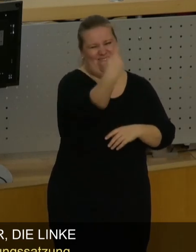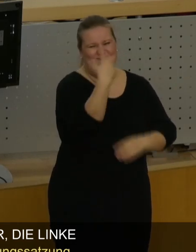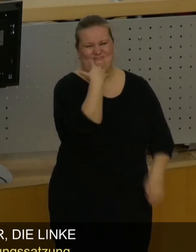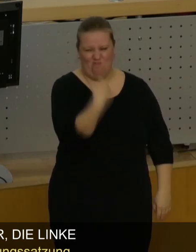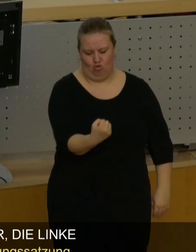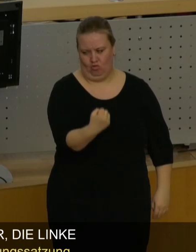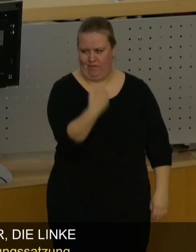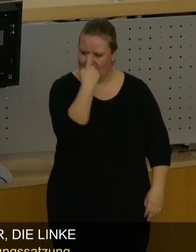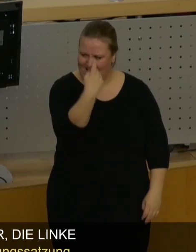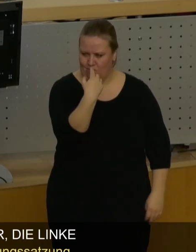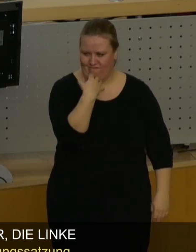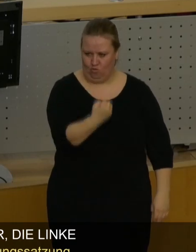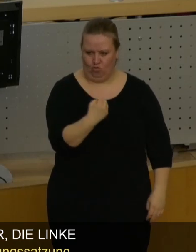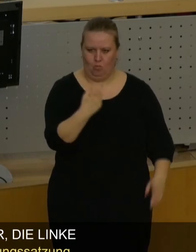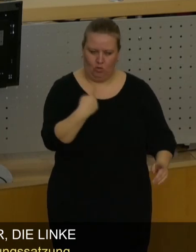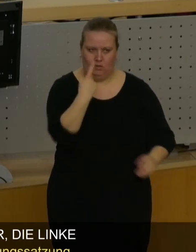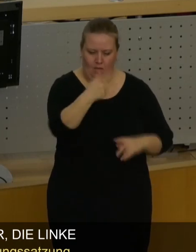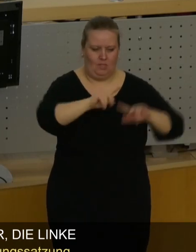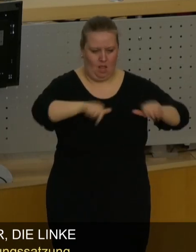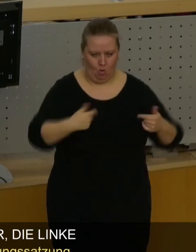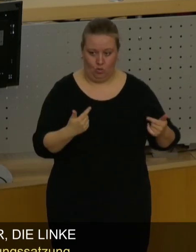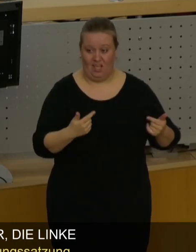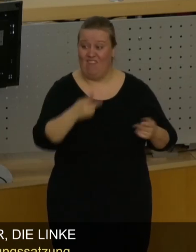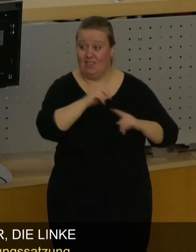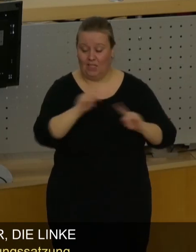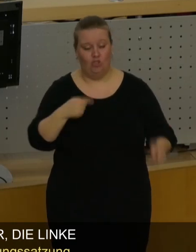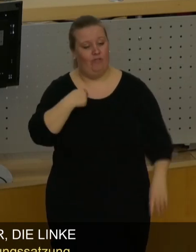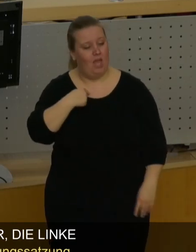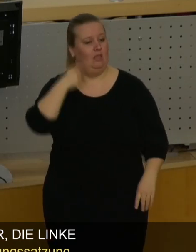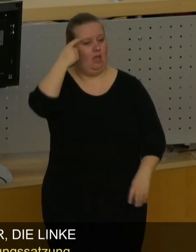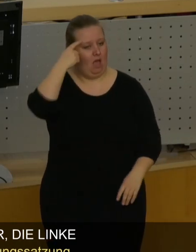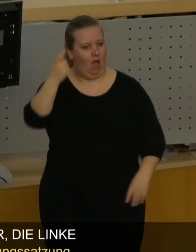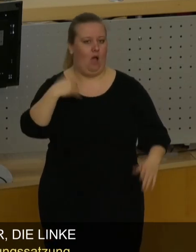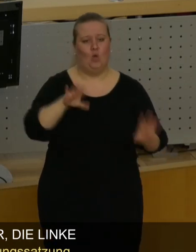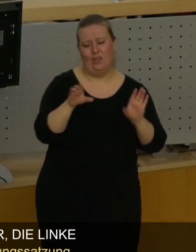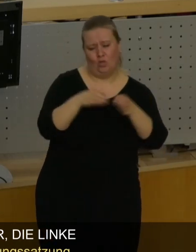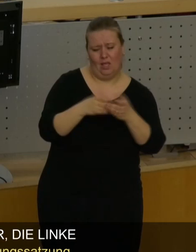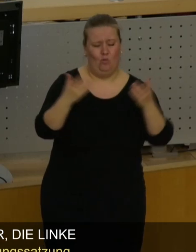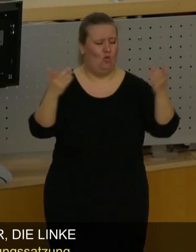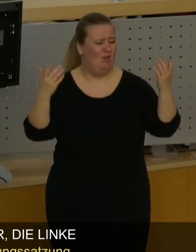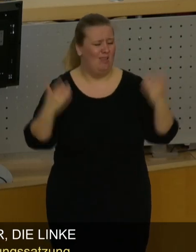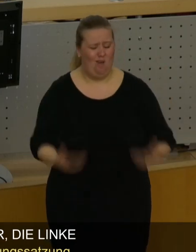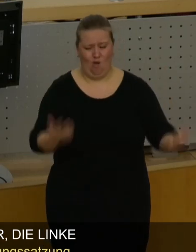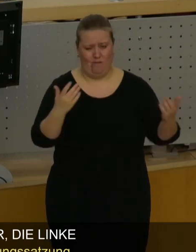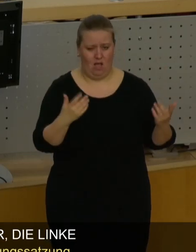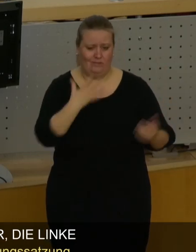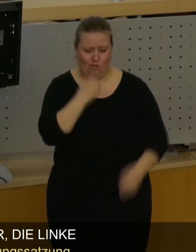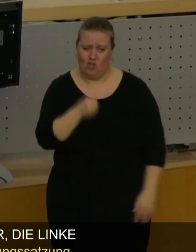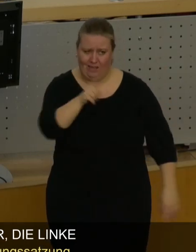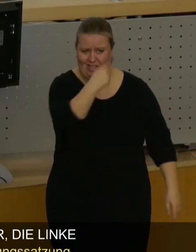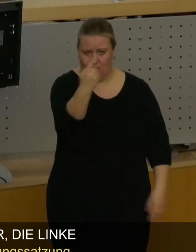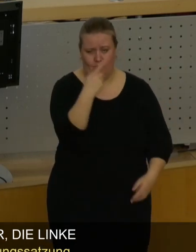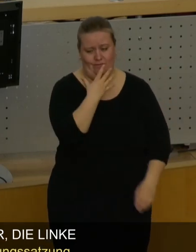wollen. Wenn die Bürgerinnen und Bürger Bürgerbeteiligung wollen, findet sie statt. Nicht, wenn der Rat und irgendein Gremium oder wie auch immer es wollen.